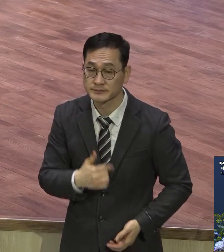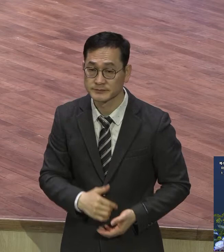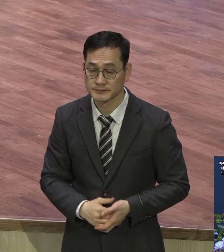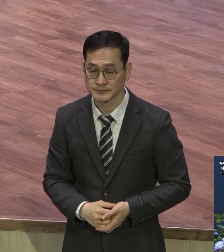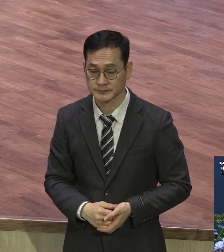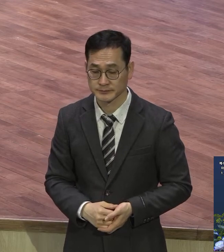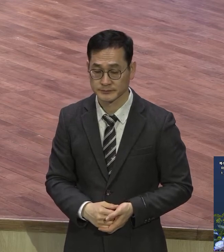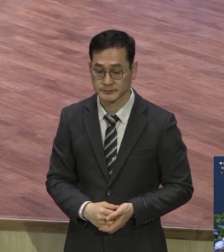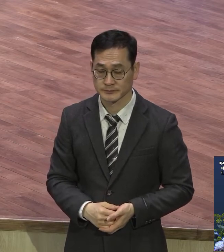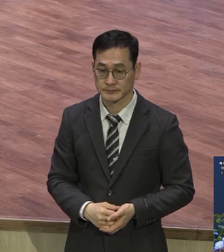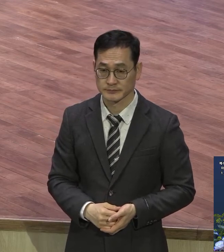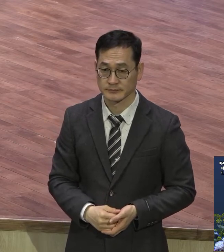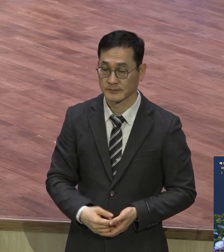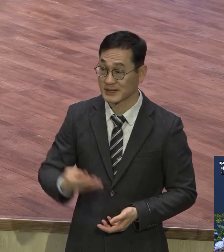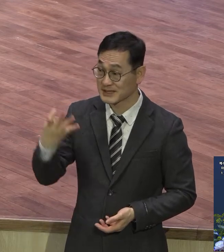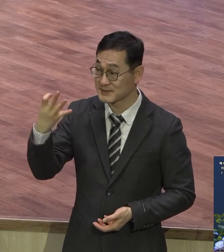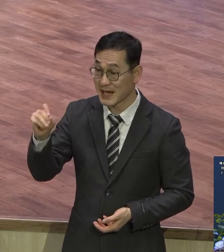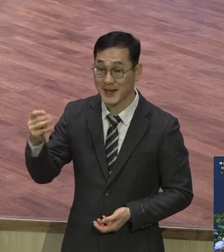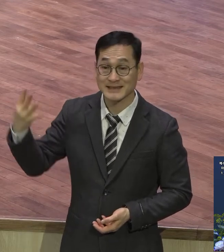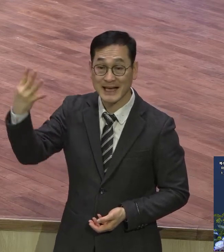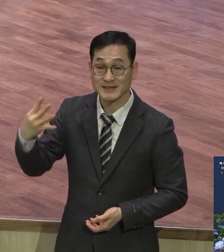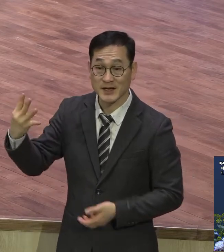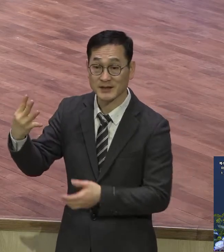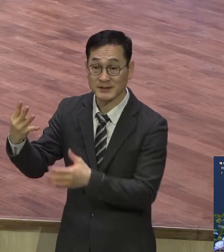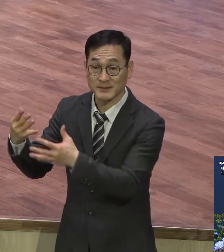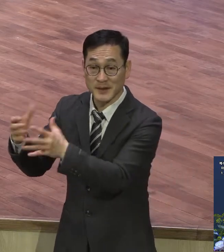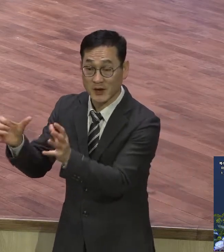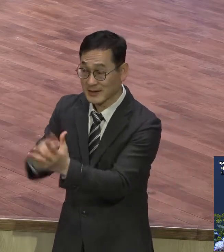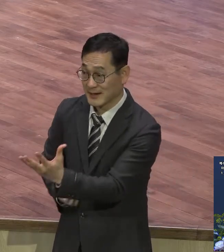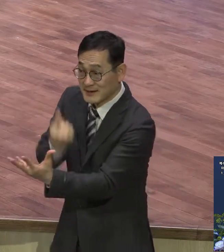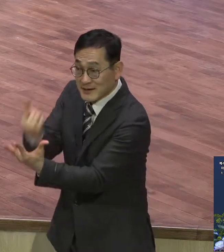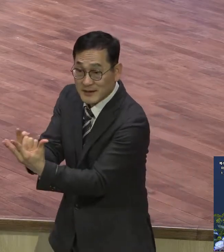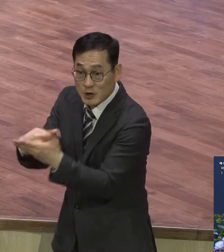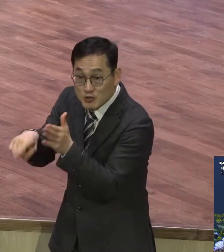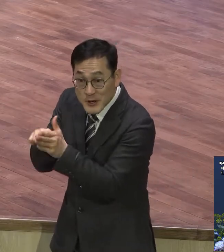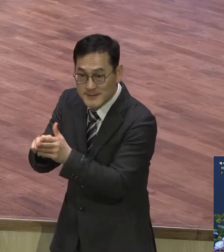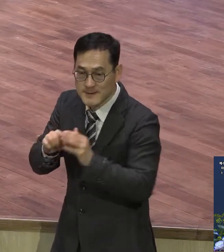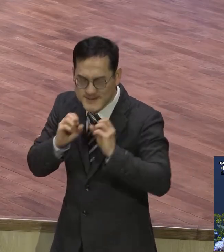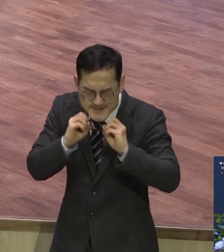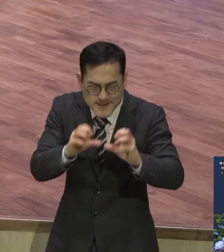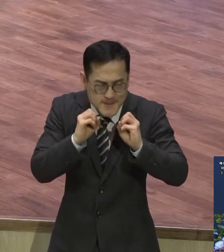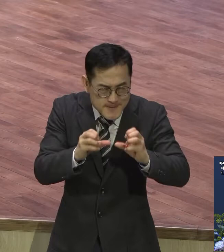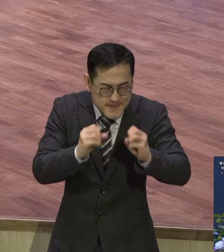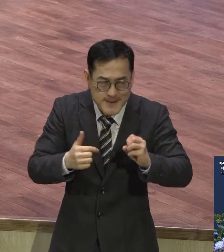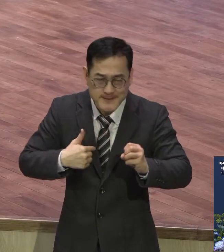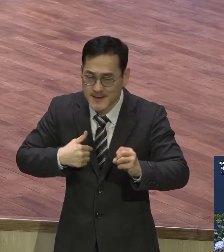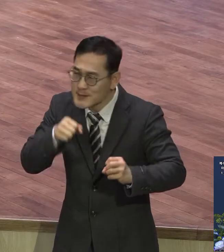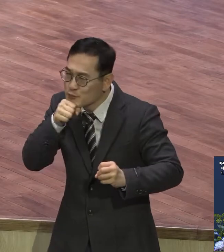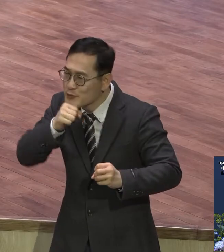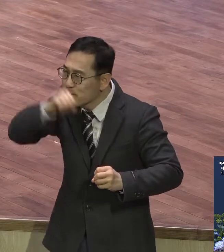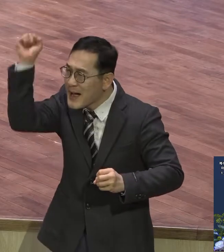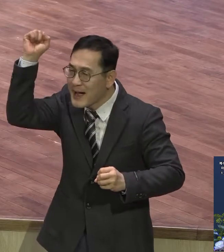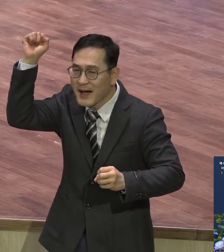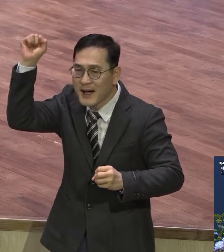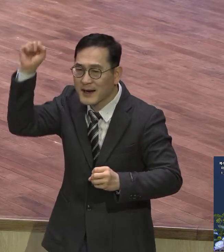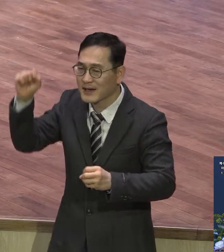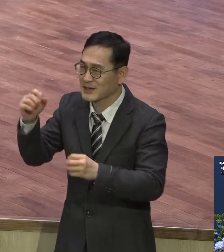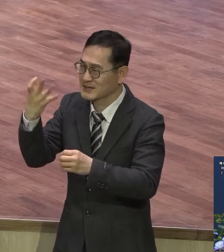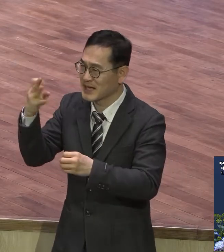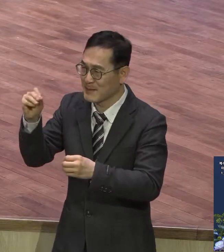14만 4천 여기 들어가려고 죽기 살기로 전도한다는 거예요 전도도 그냥 하는 게 아니라 죽기 살기로